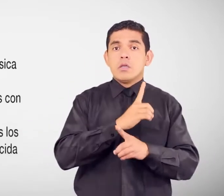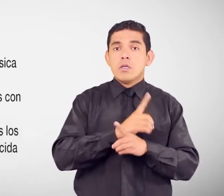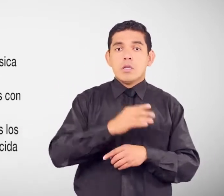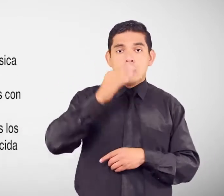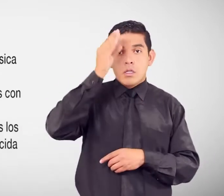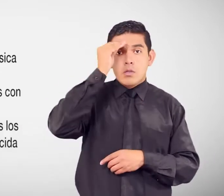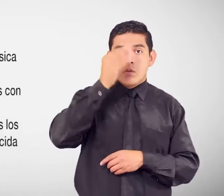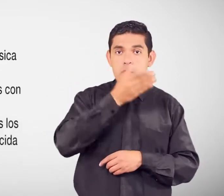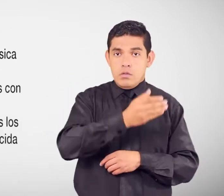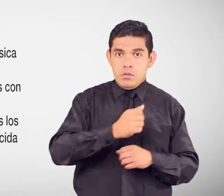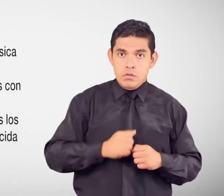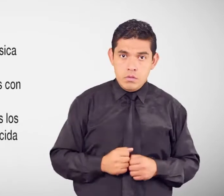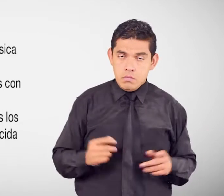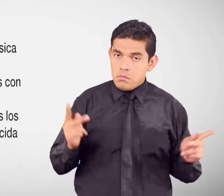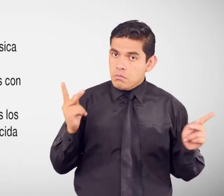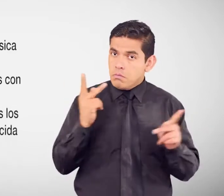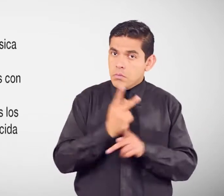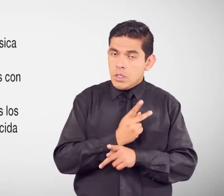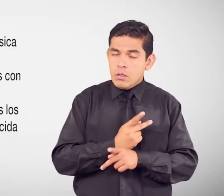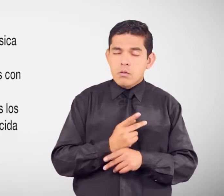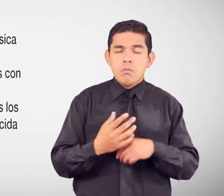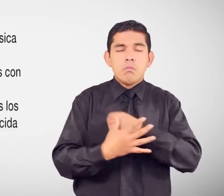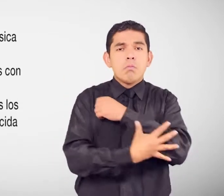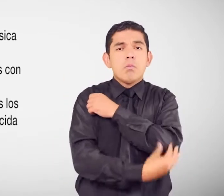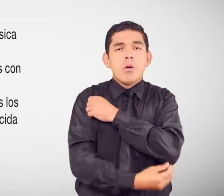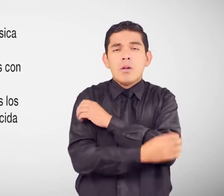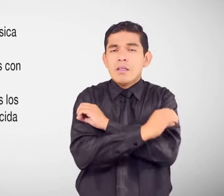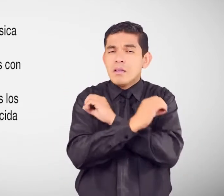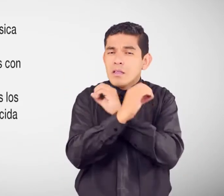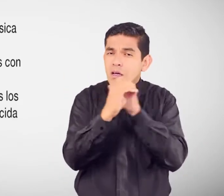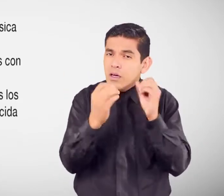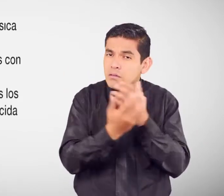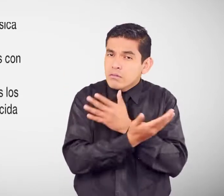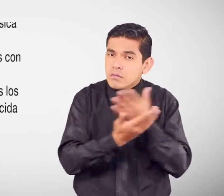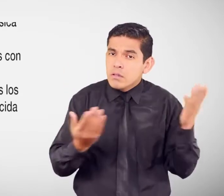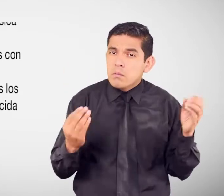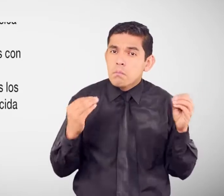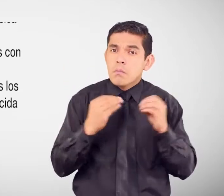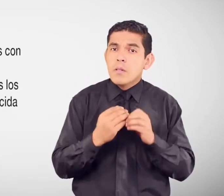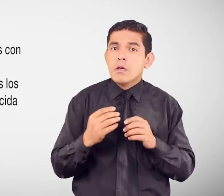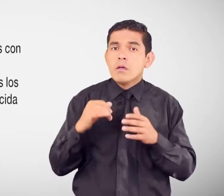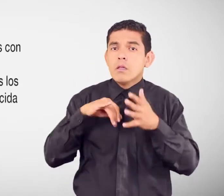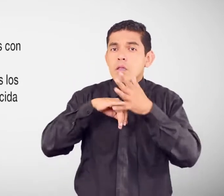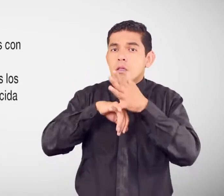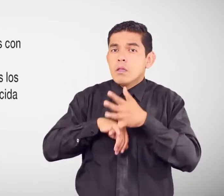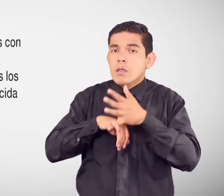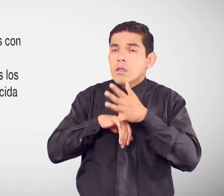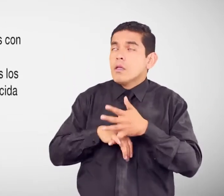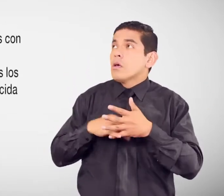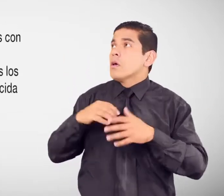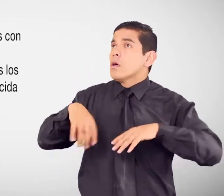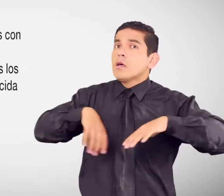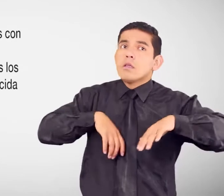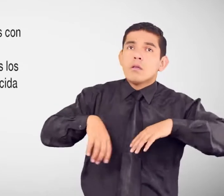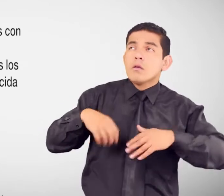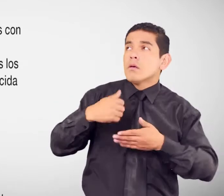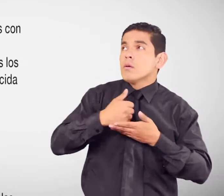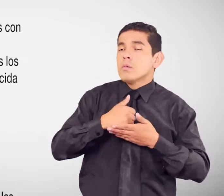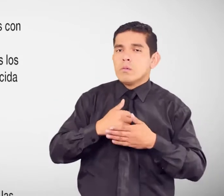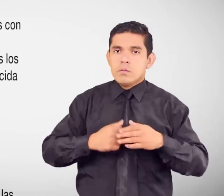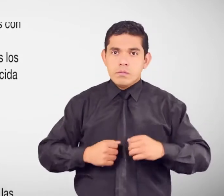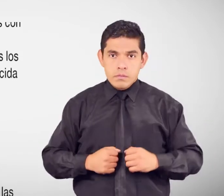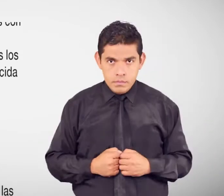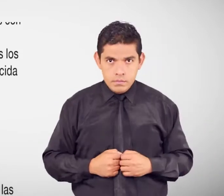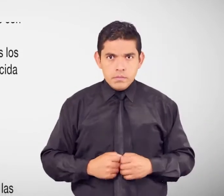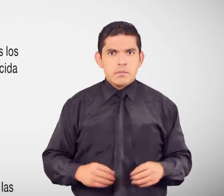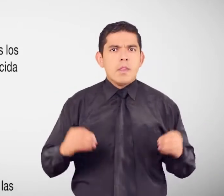con alto grado De dependencia Para sus actividades diarias Debe cumplir Todos los requisitos De la norma técnica Establecida por el